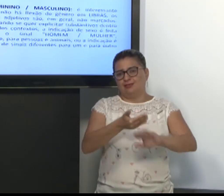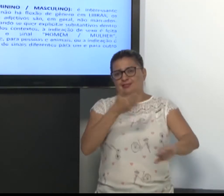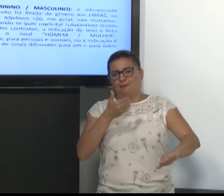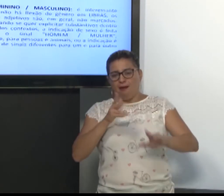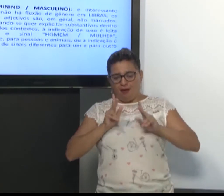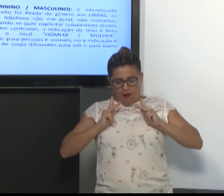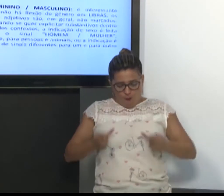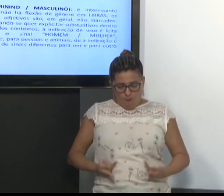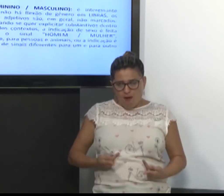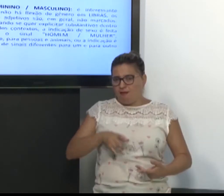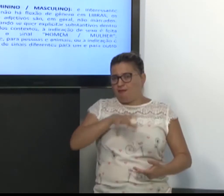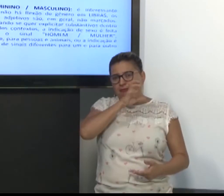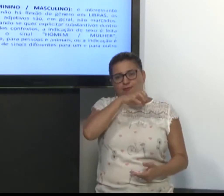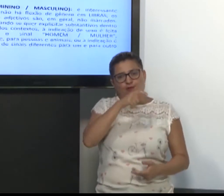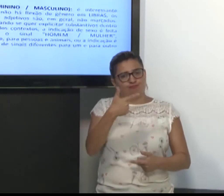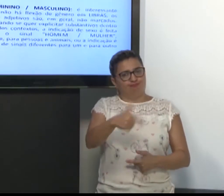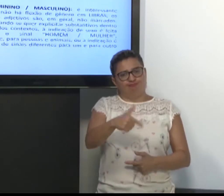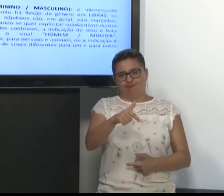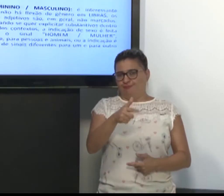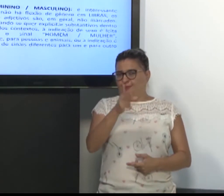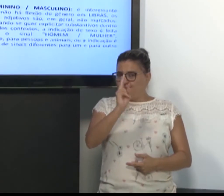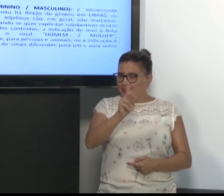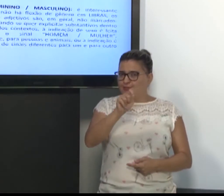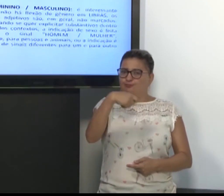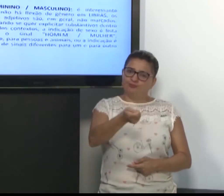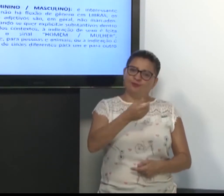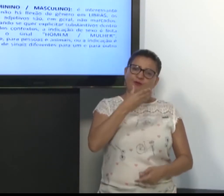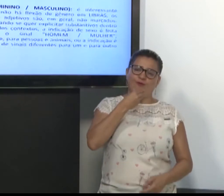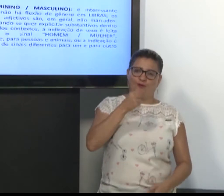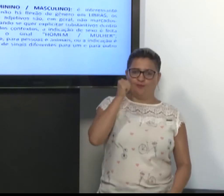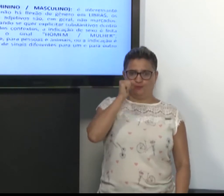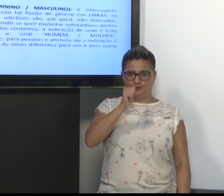animais, sempre temos que usar esse sinal de homem e mulher.